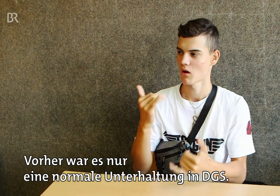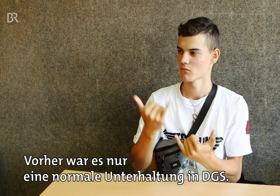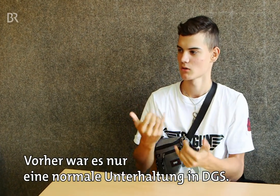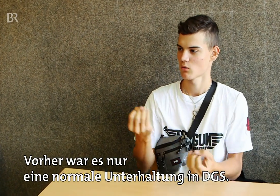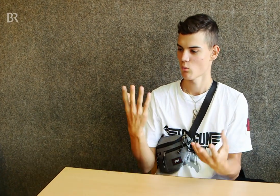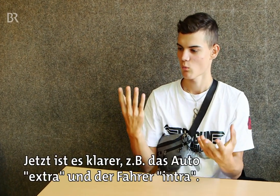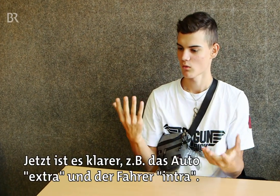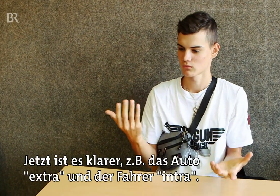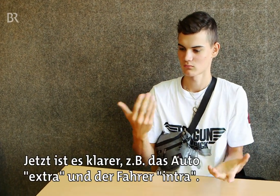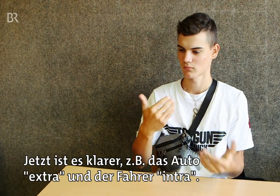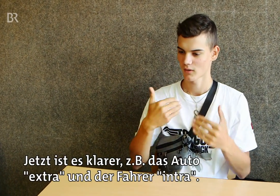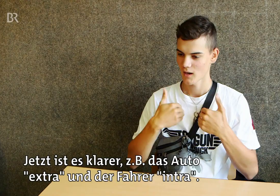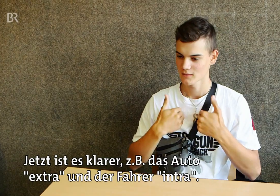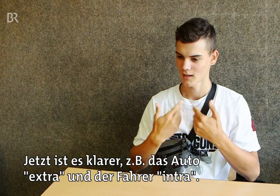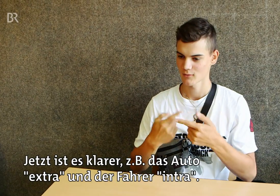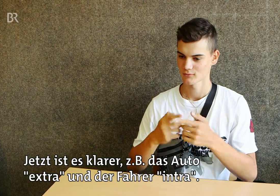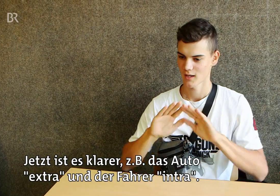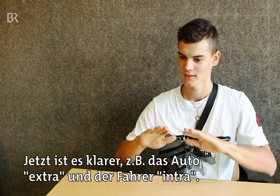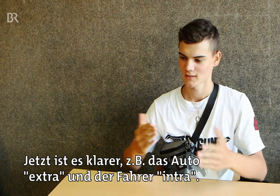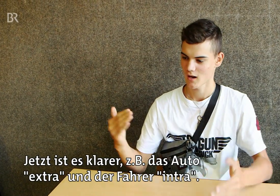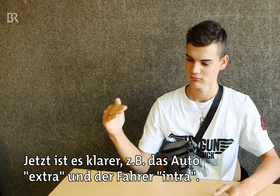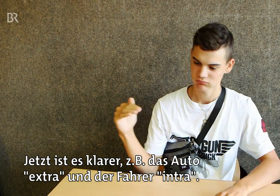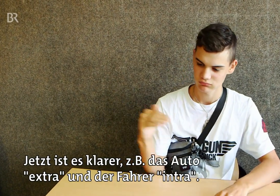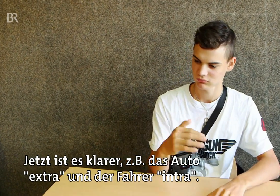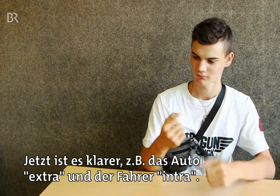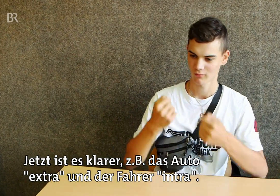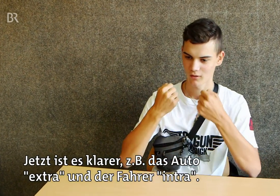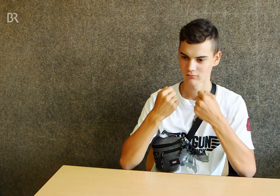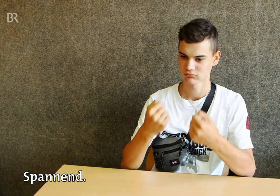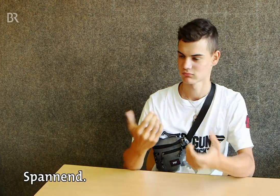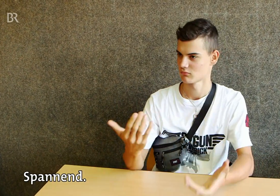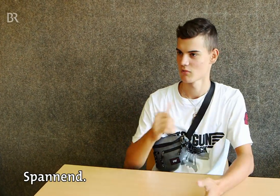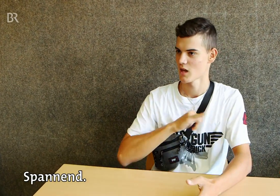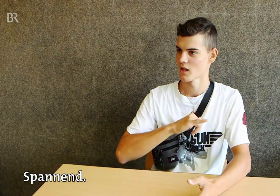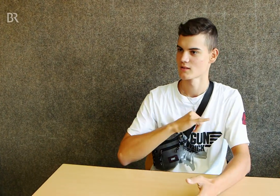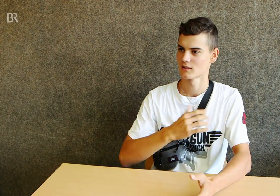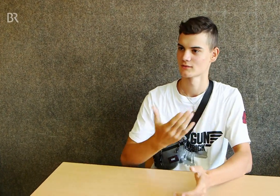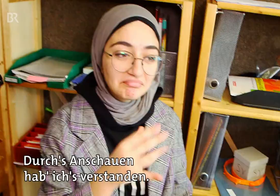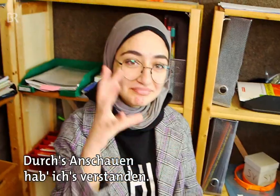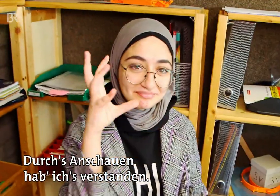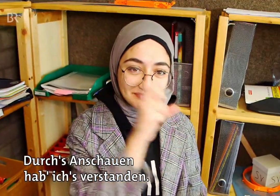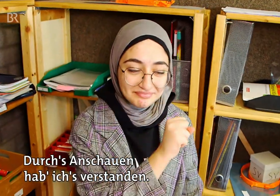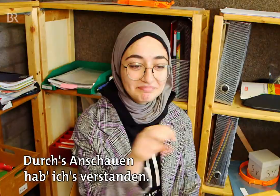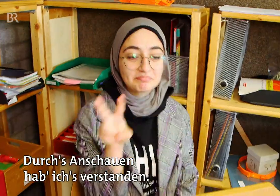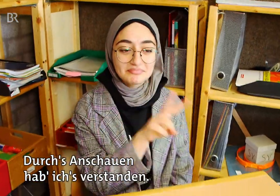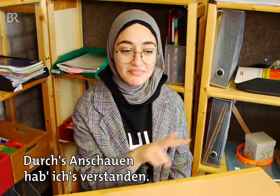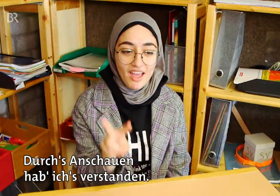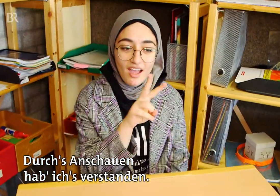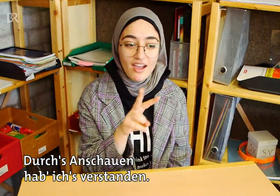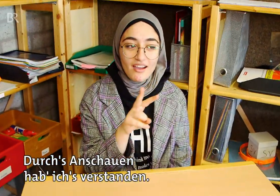Unterhaltung in DGS. Jetzt ist es klarer. Zum Beispiel das Auto Extra und der Fahrer Intra. Spannend. Durchs Anschauen habe ich es verstanden.